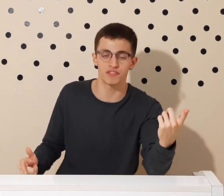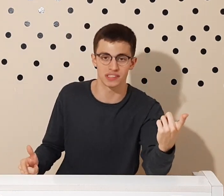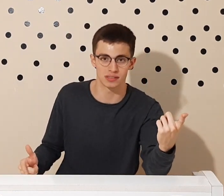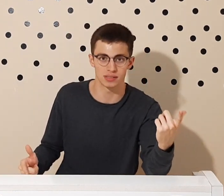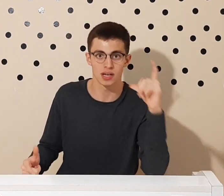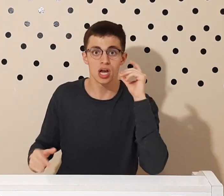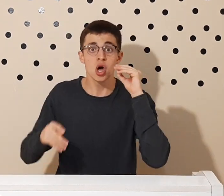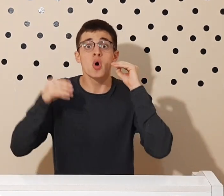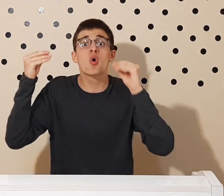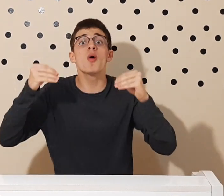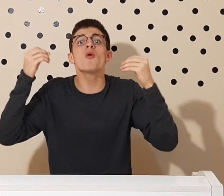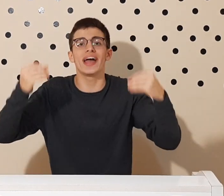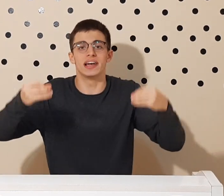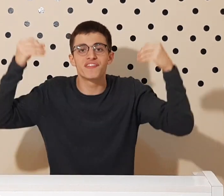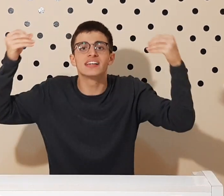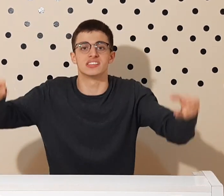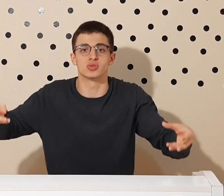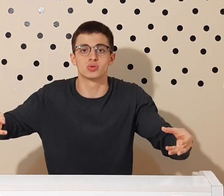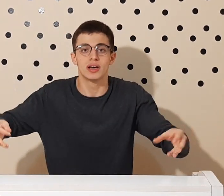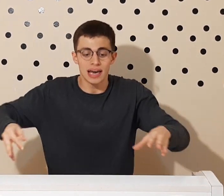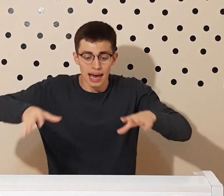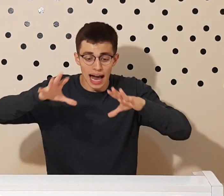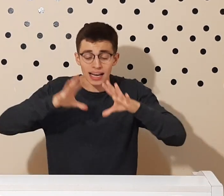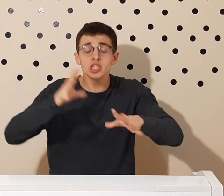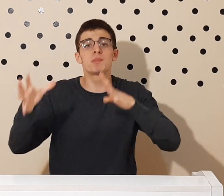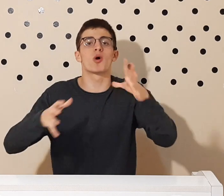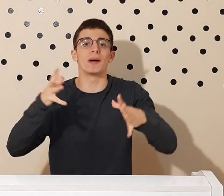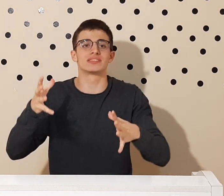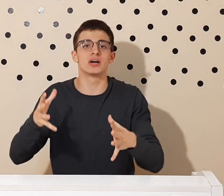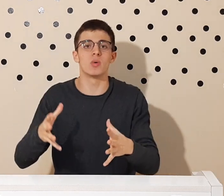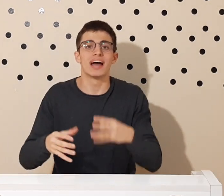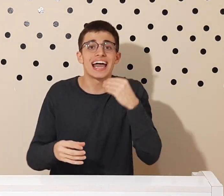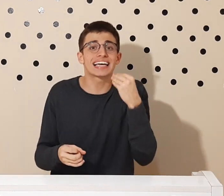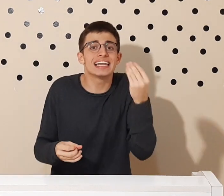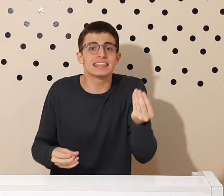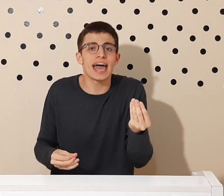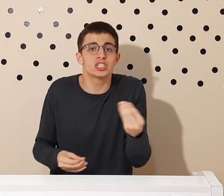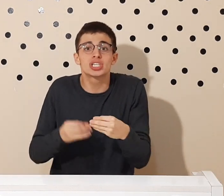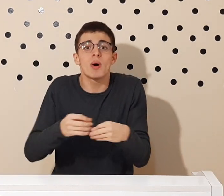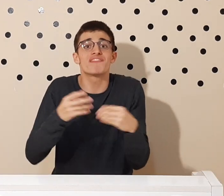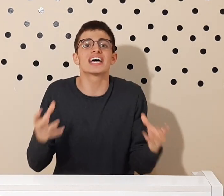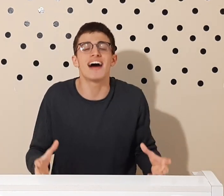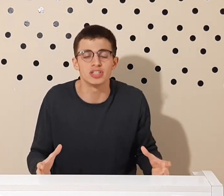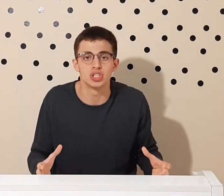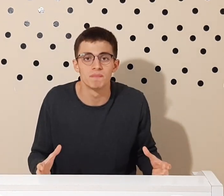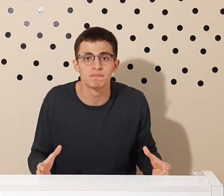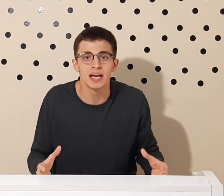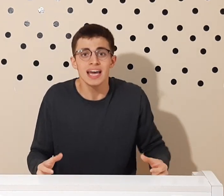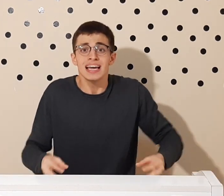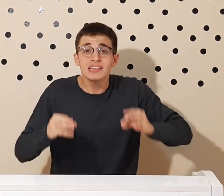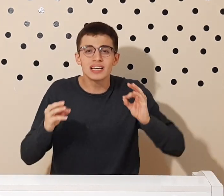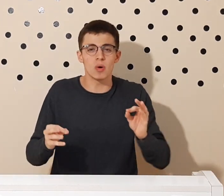sofistas. Como ele faz isso? A grande preocupação é aquela ideia de que não há verdade. Então